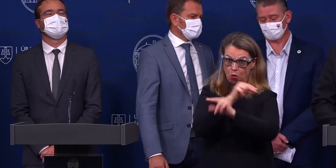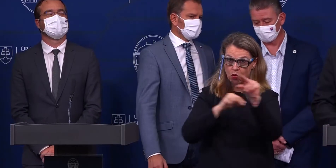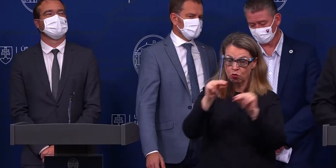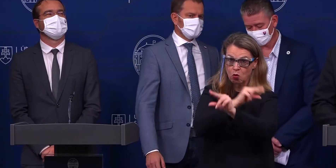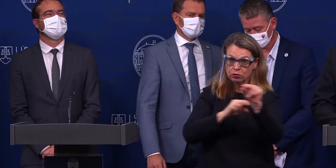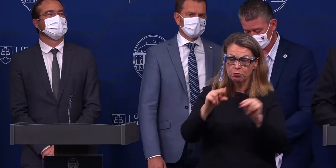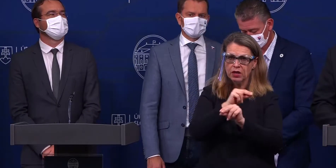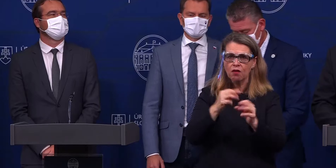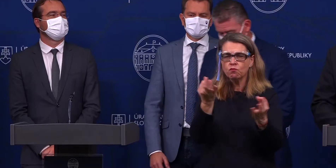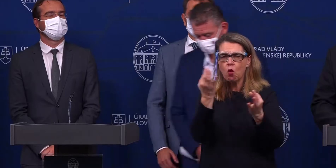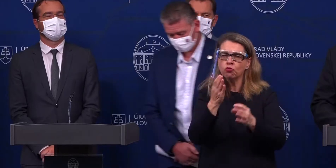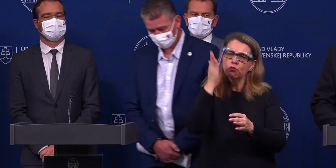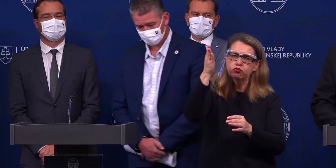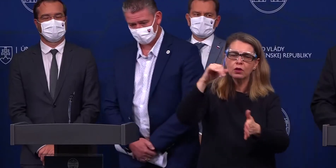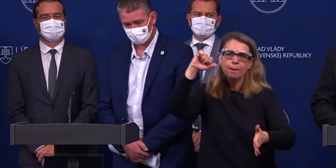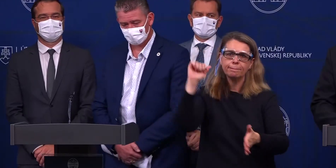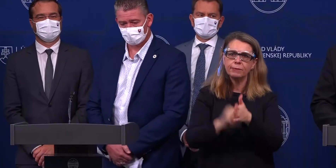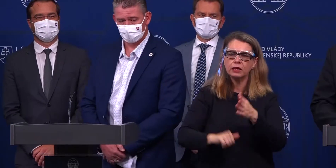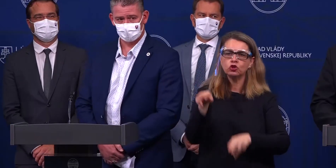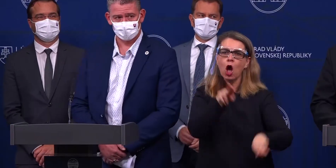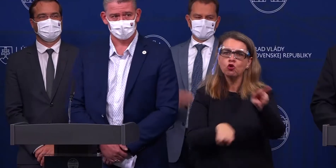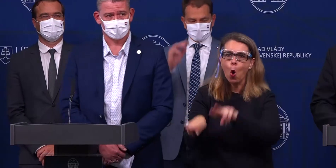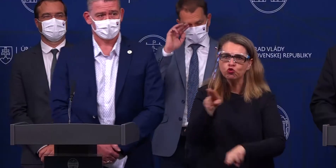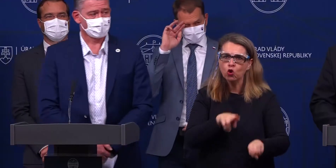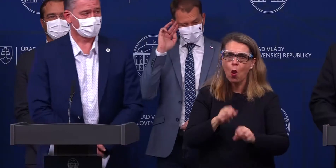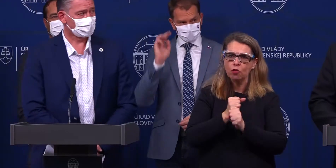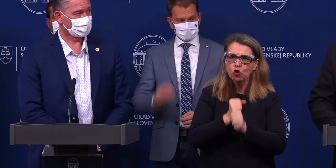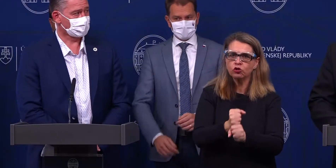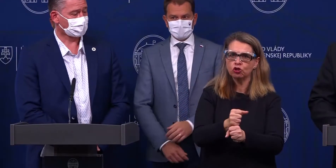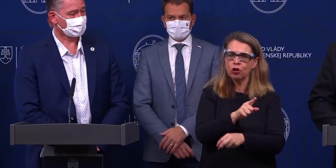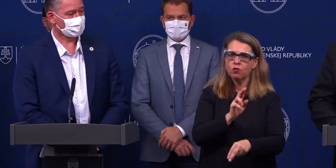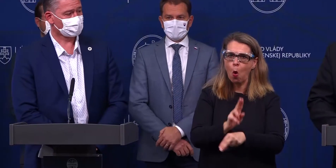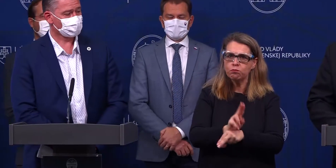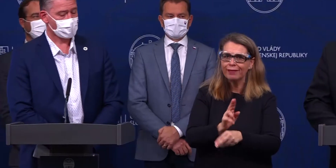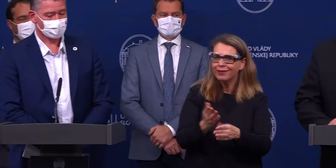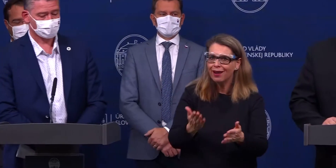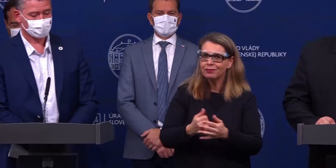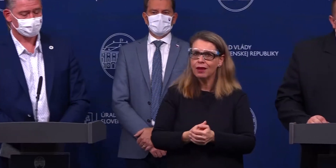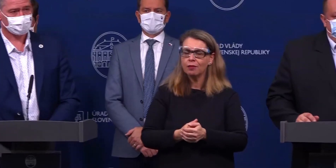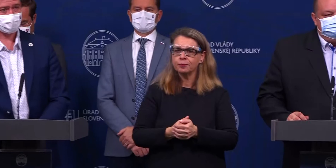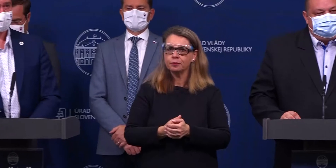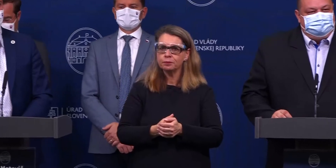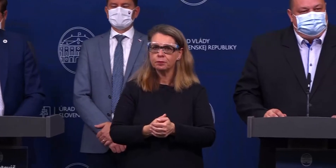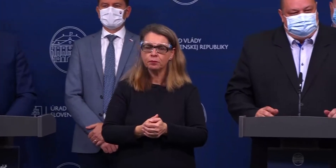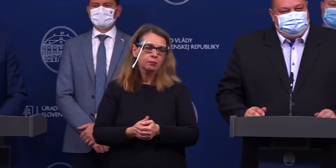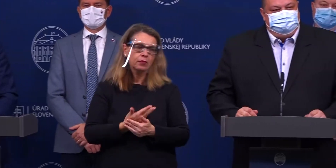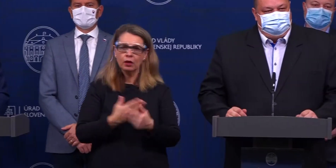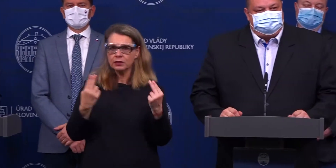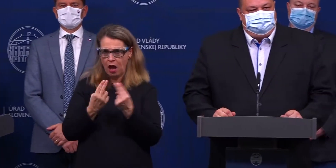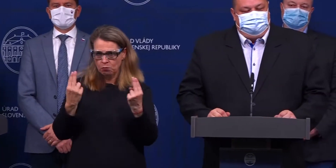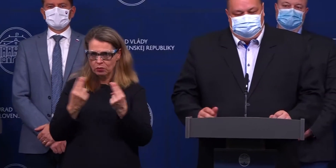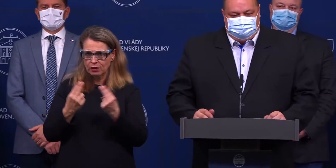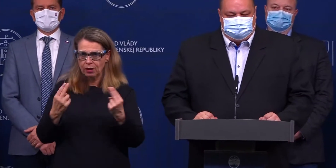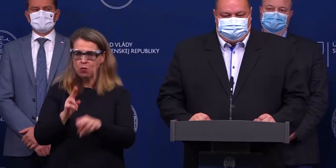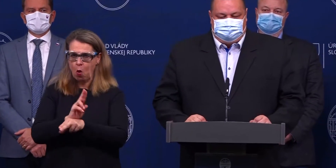sprísnení, kontroly dodržiavania týchto opatrení? Tak samozrejme, tie opatrenia, ktoré my